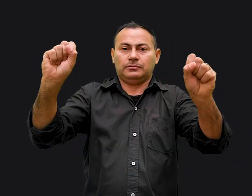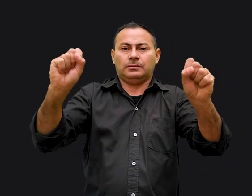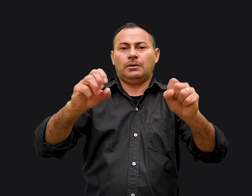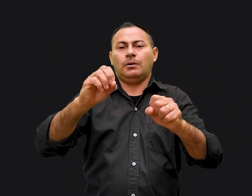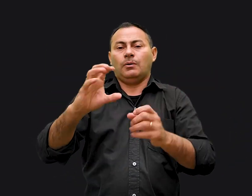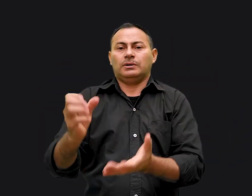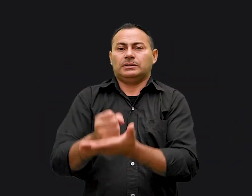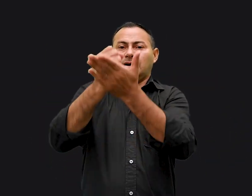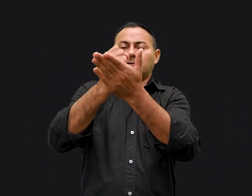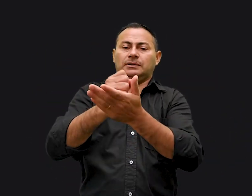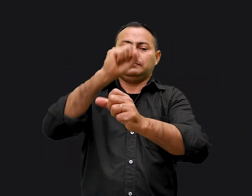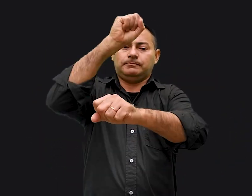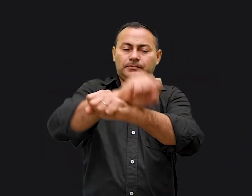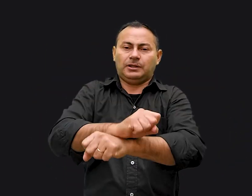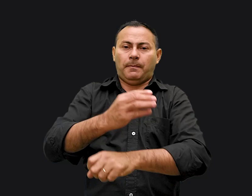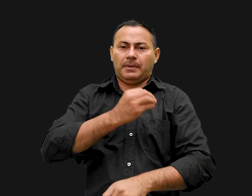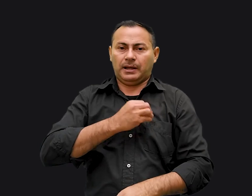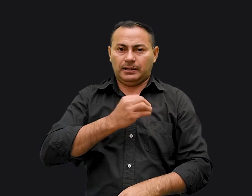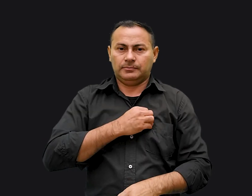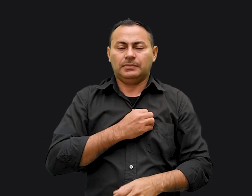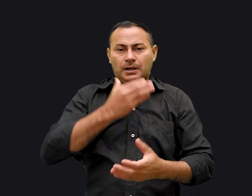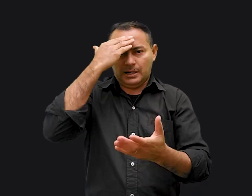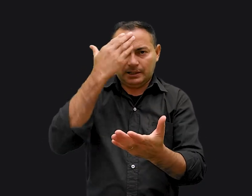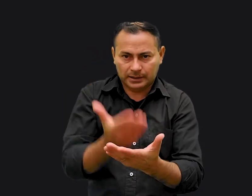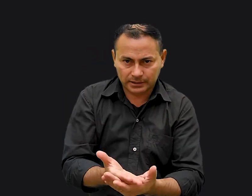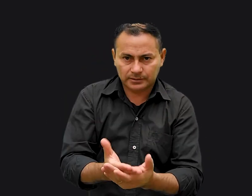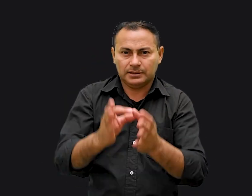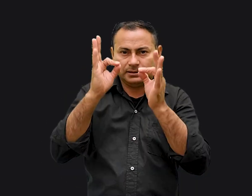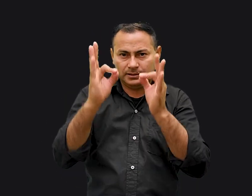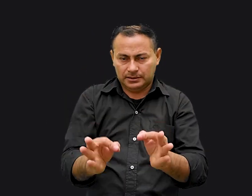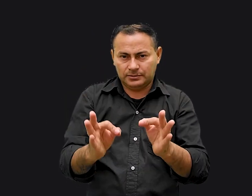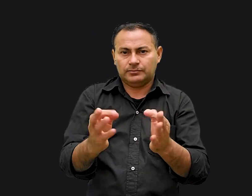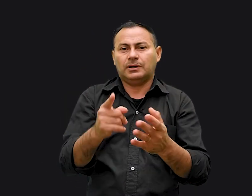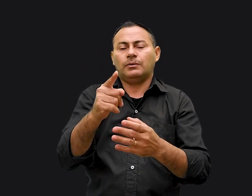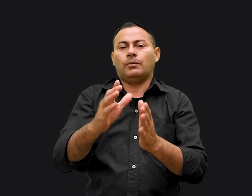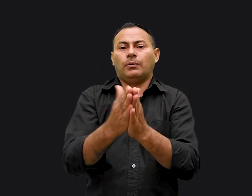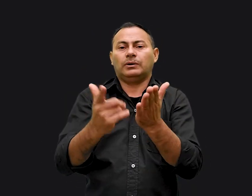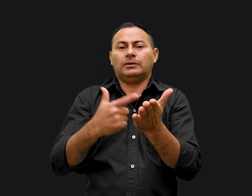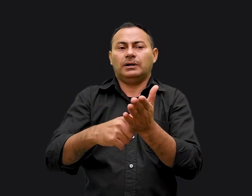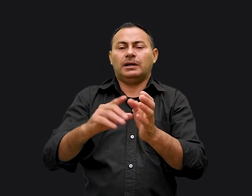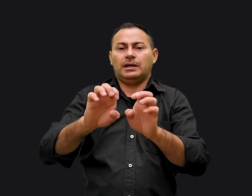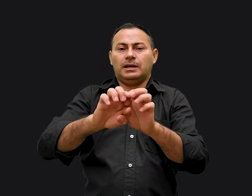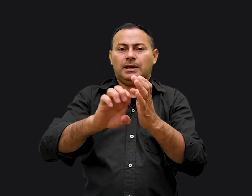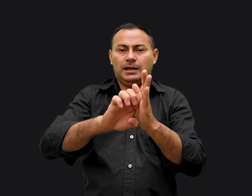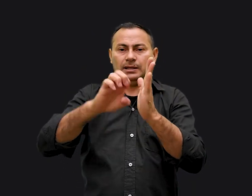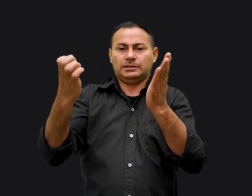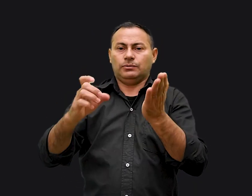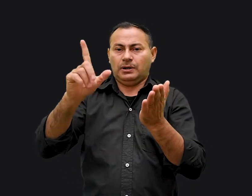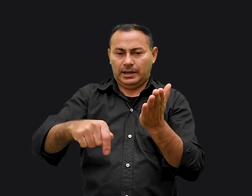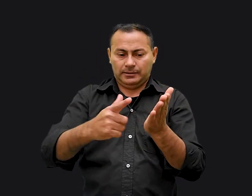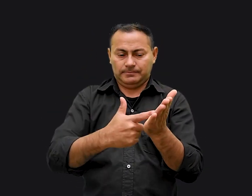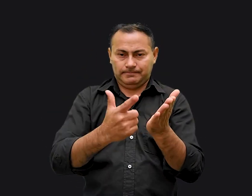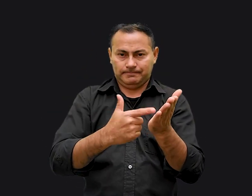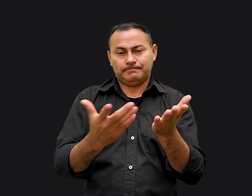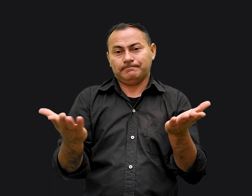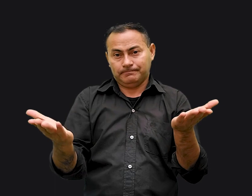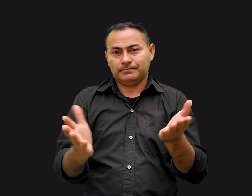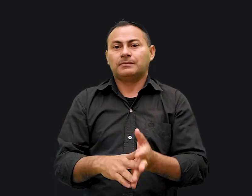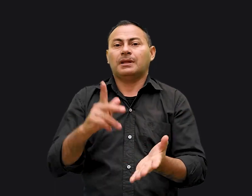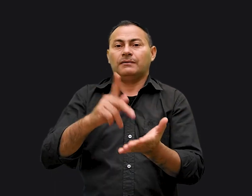Ou salvo da escravidão do pecado Acredito que é exatamente isso que o livro de Êxodo é É verdade